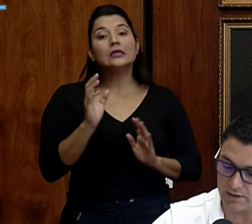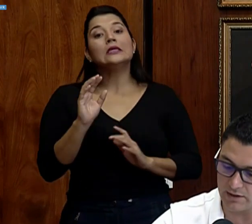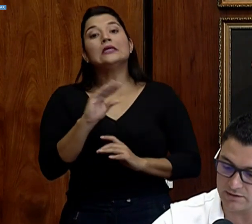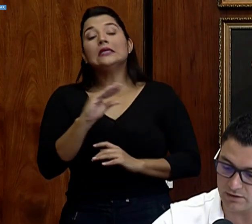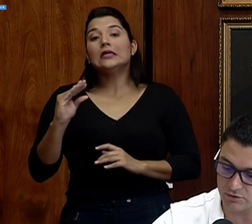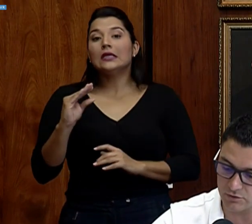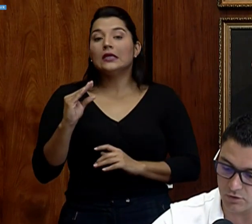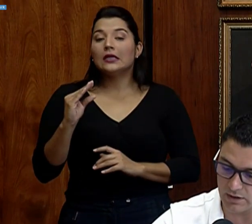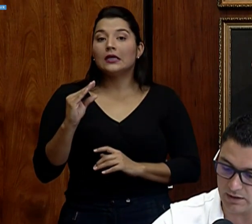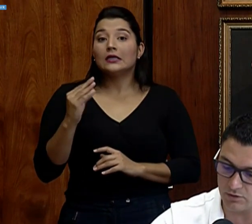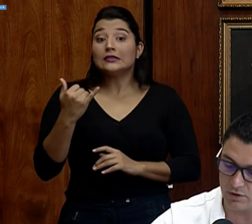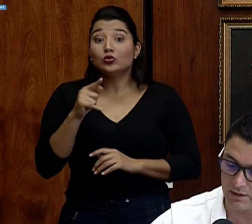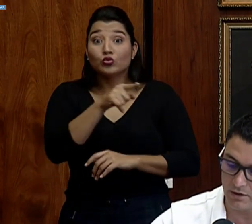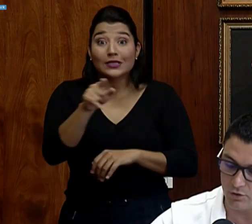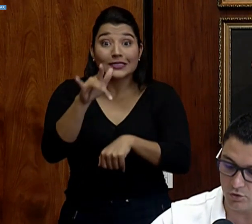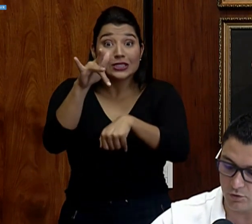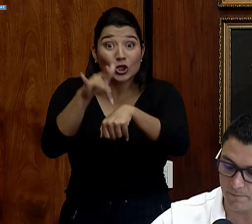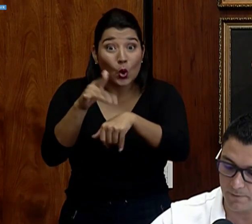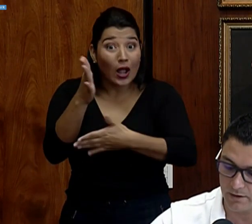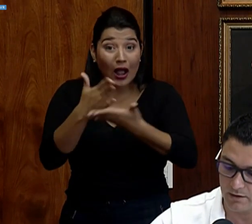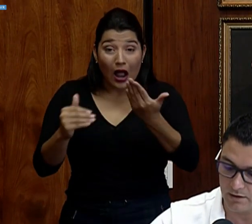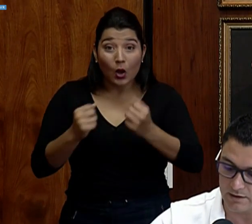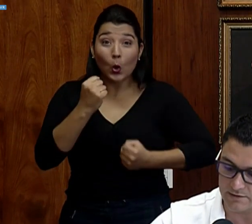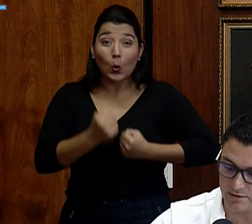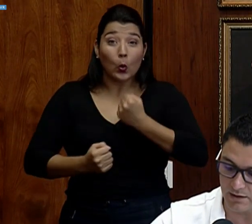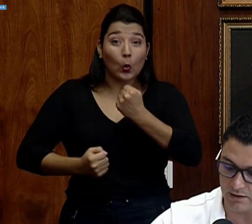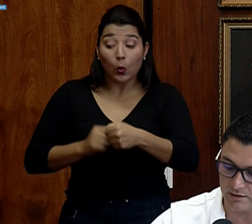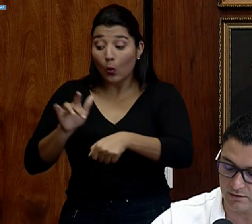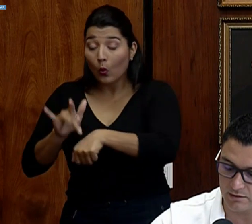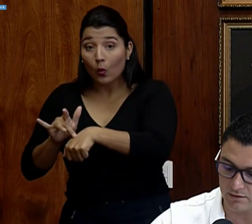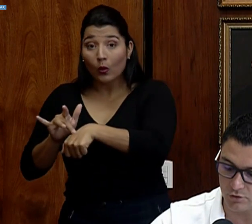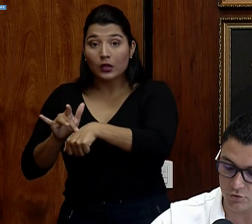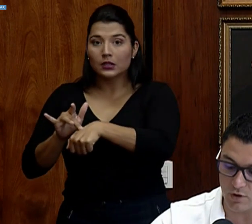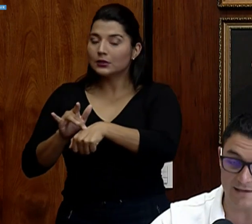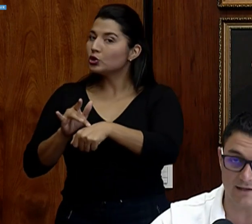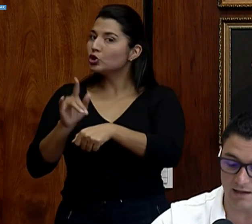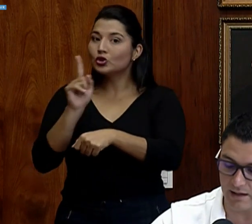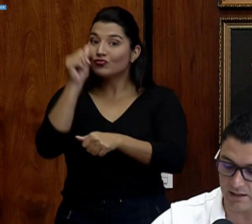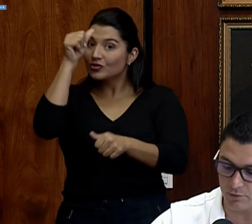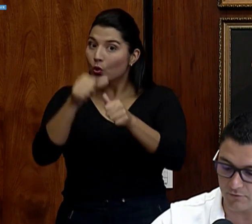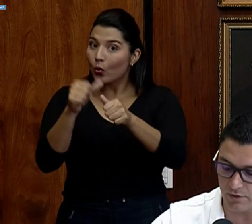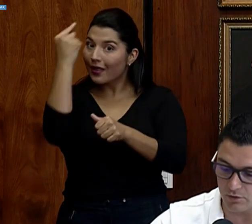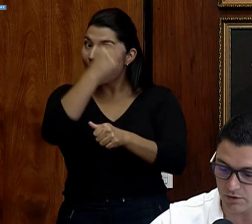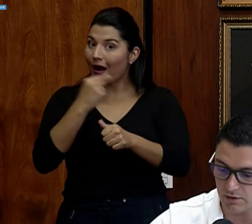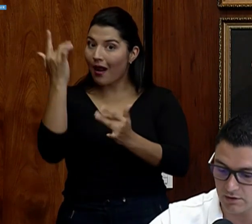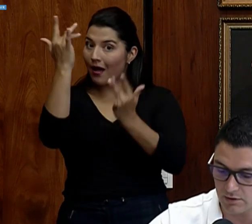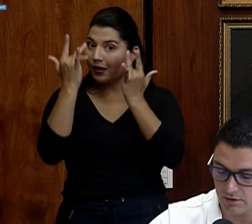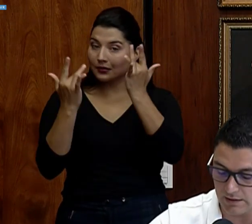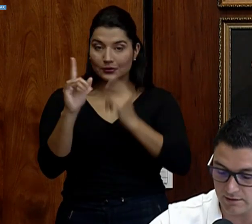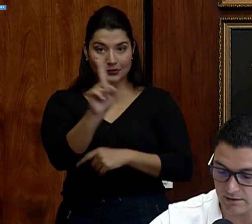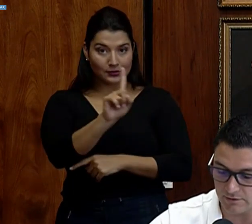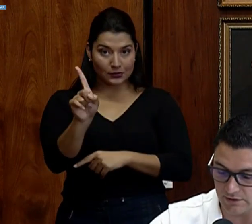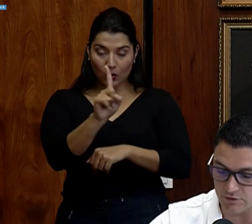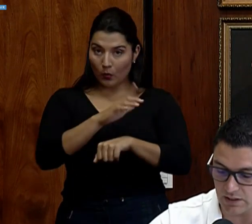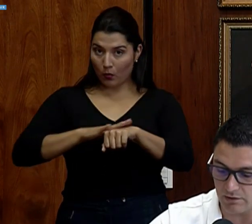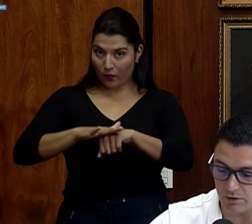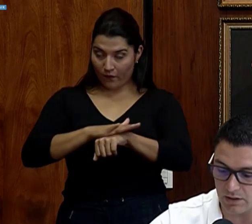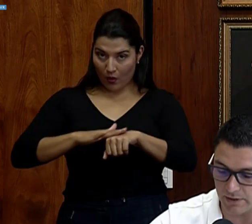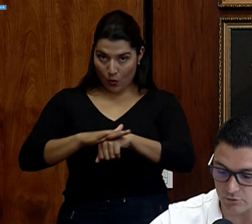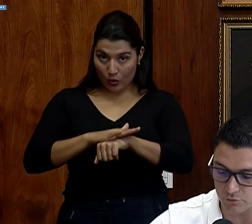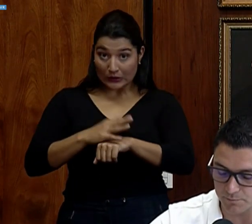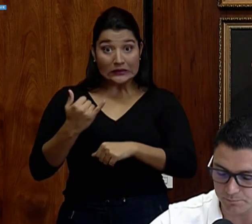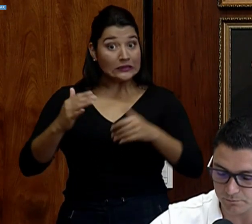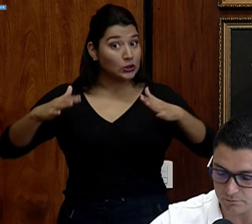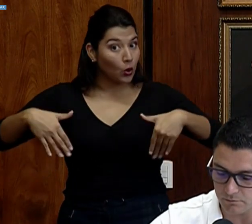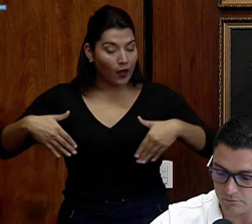zona pública y si tocan algo no tocarse la cara, por favor, si no se han lavado